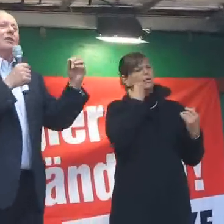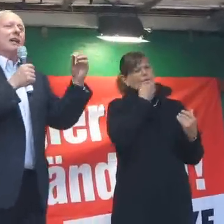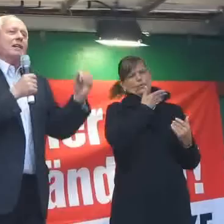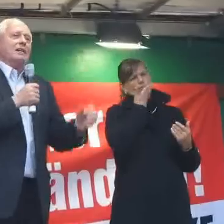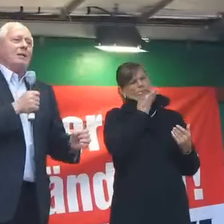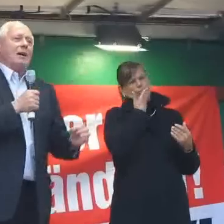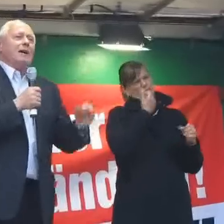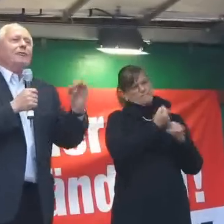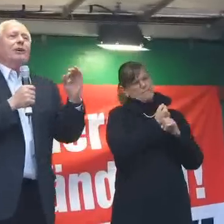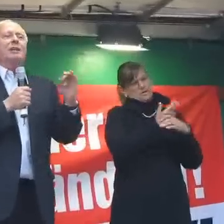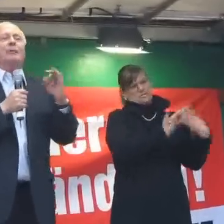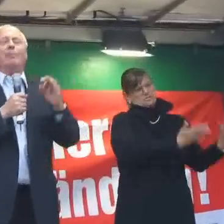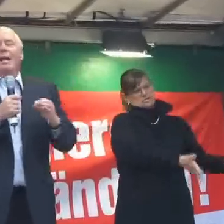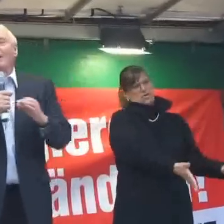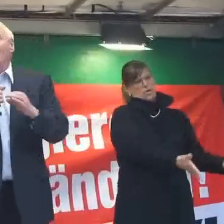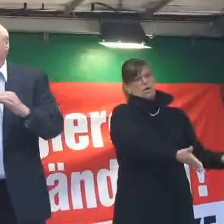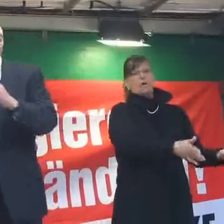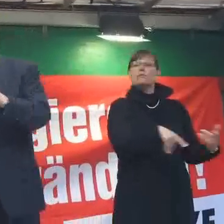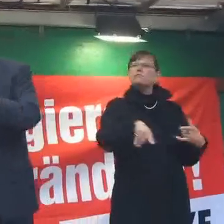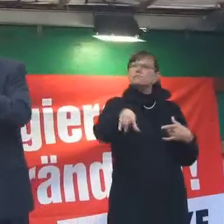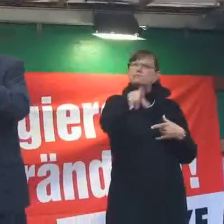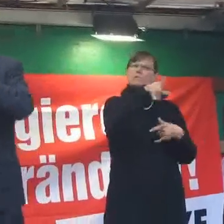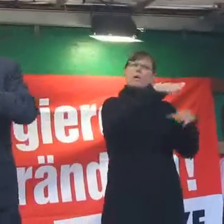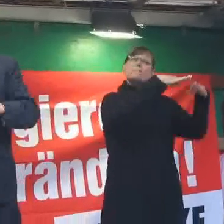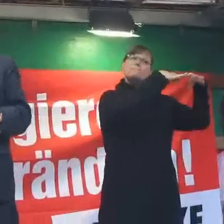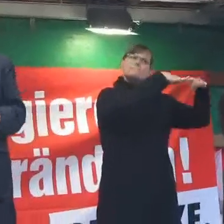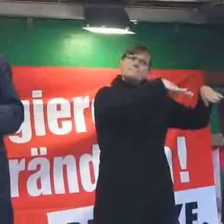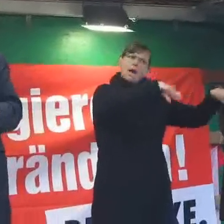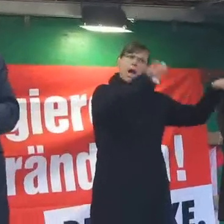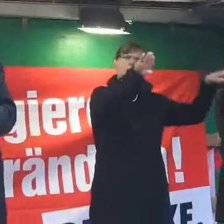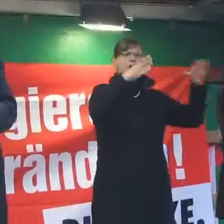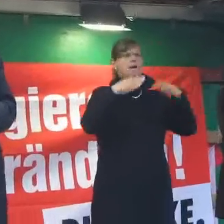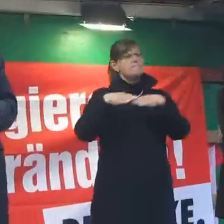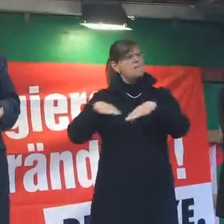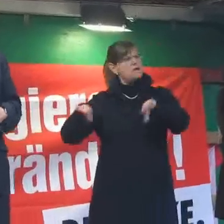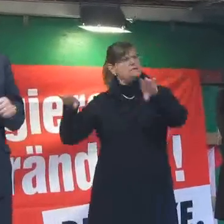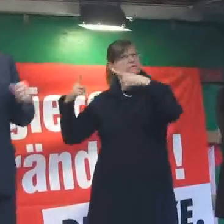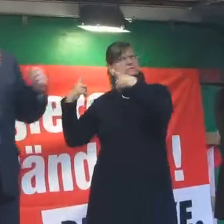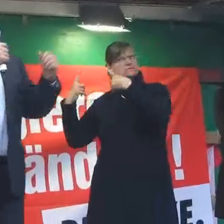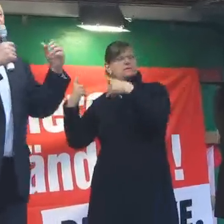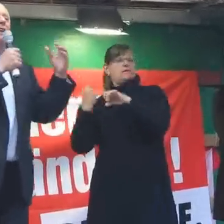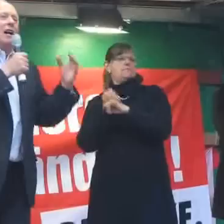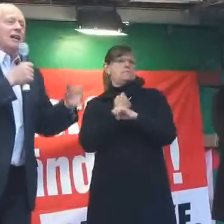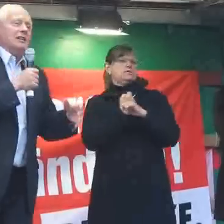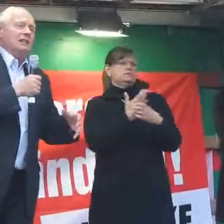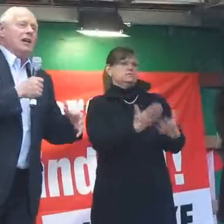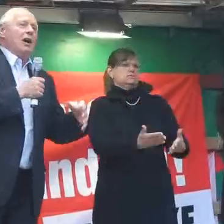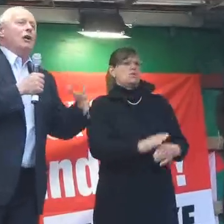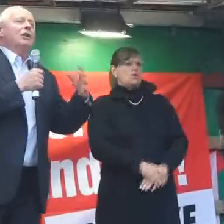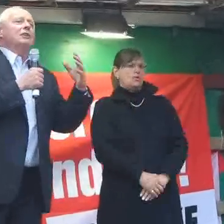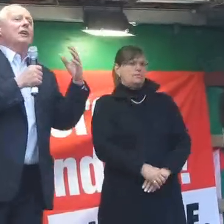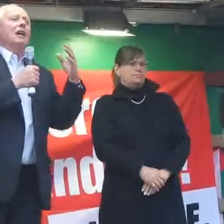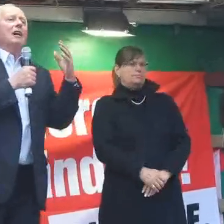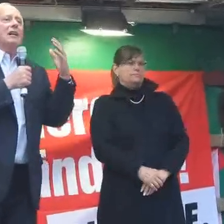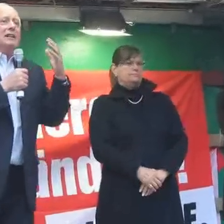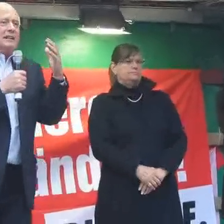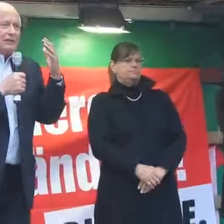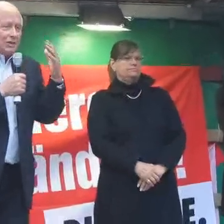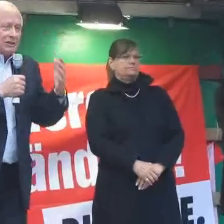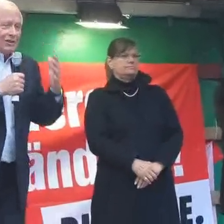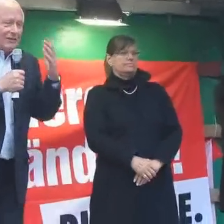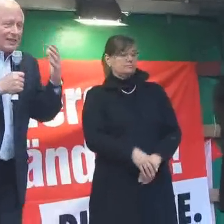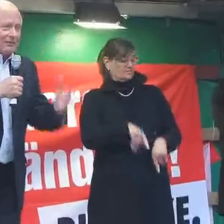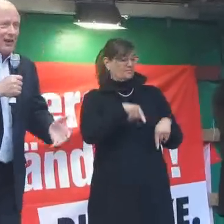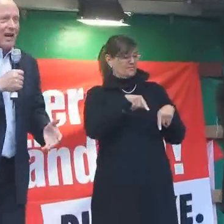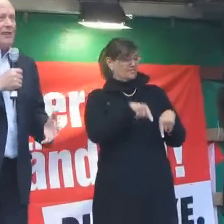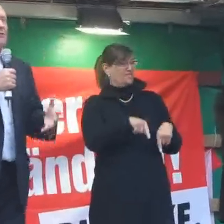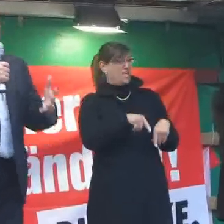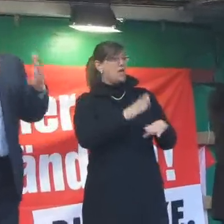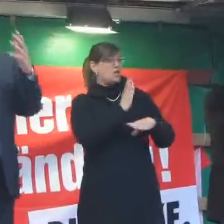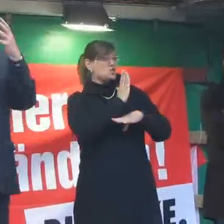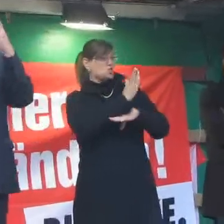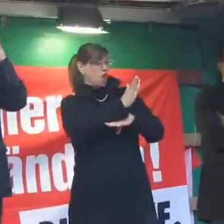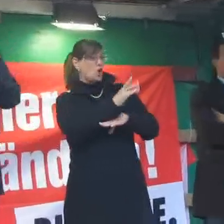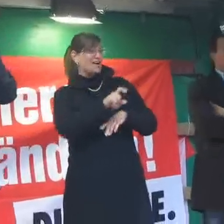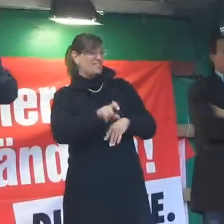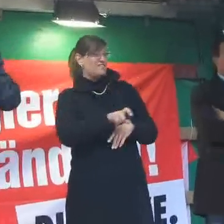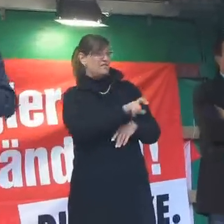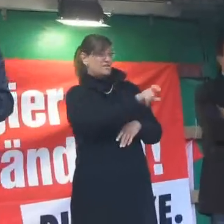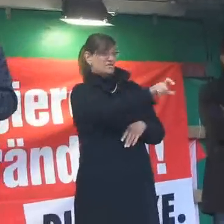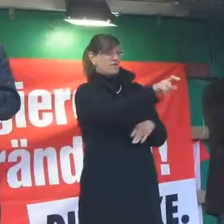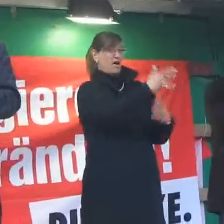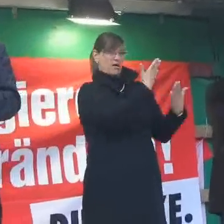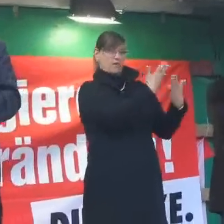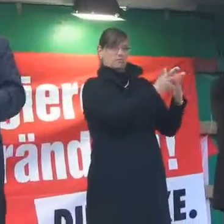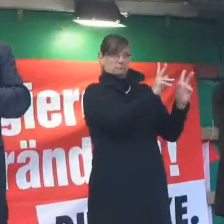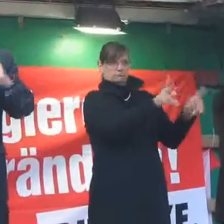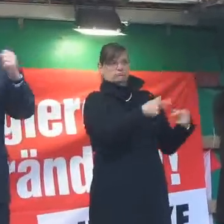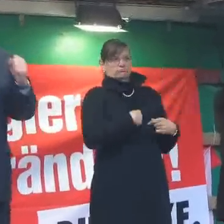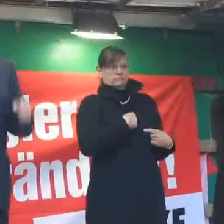sie sind zunächst einmal von den Parlamenten gemacht worden. Und das sage ich gerade hier auch in Nordrhein-Westfalen, wenn Sie vor einer Wahl